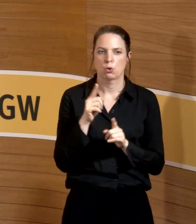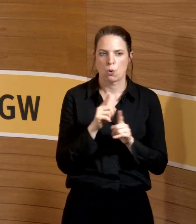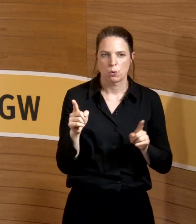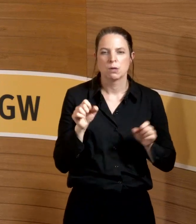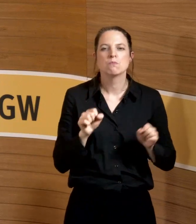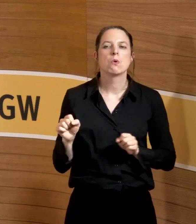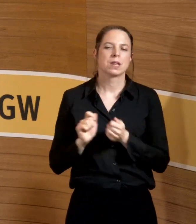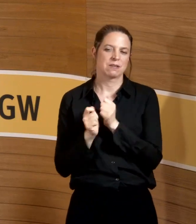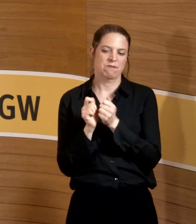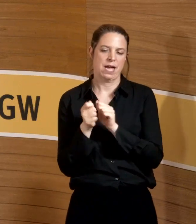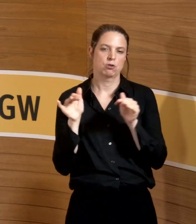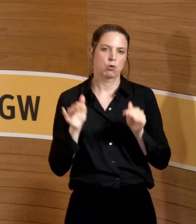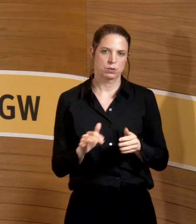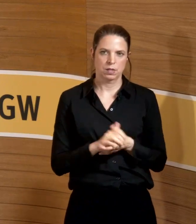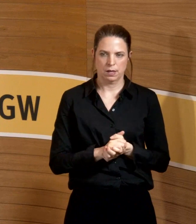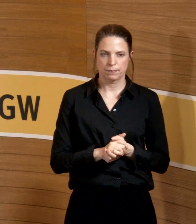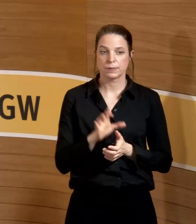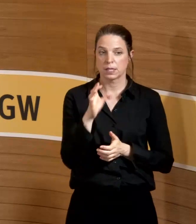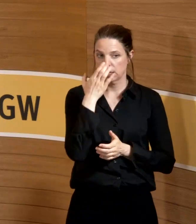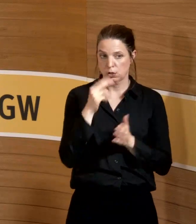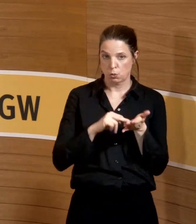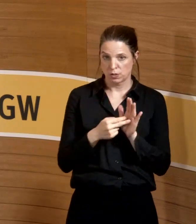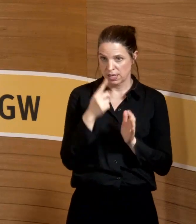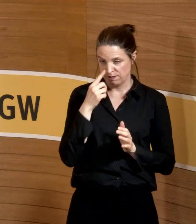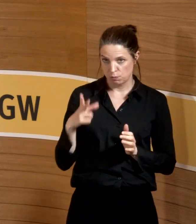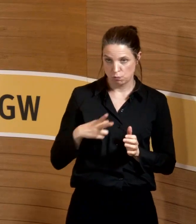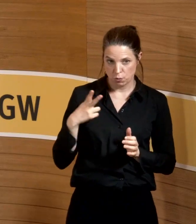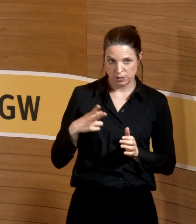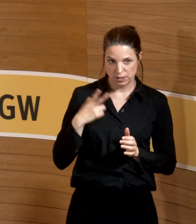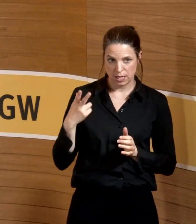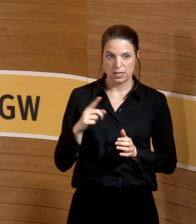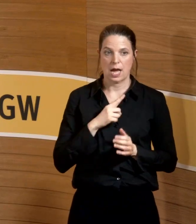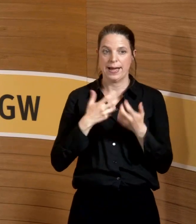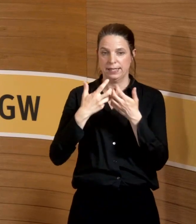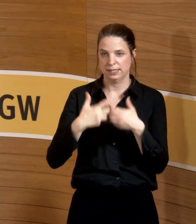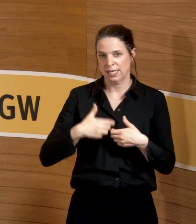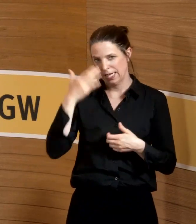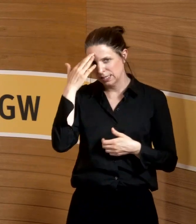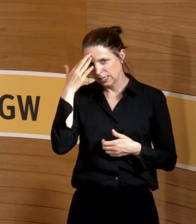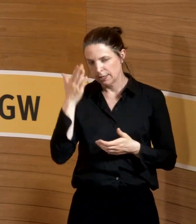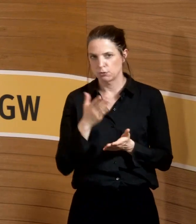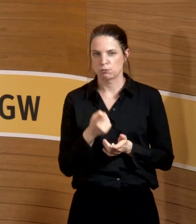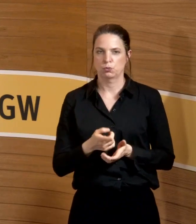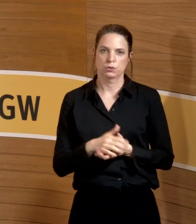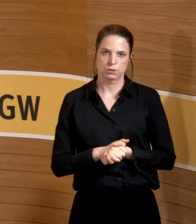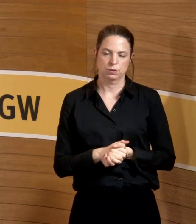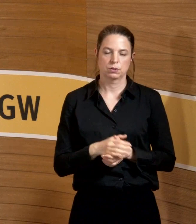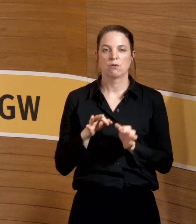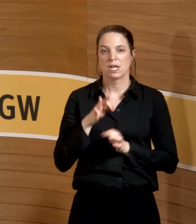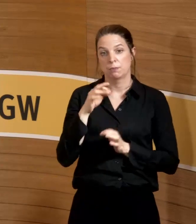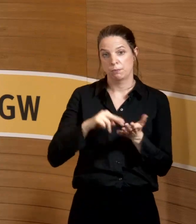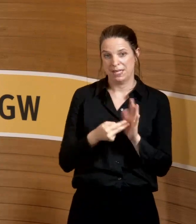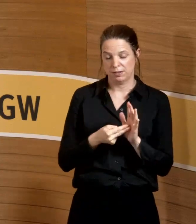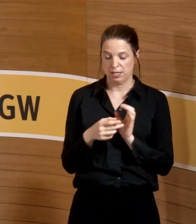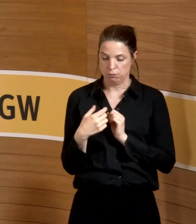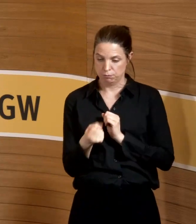möglicherweise was tun. Narkosetechnik, wenn die modern ist, und da muss man seine eigenen Geräte halt kennen. Und wenn dann messtechnisch rauskommt,